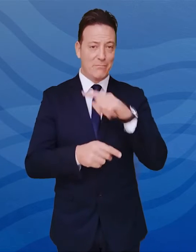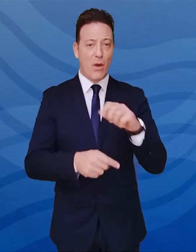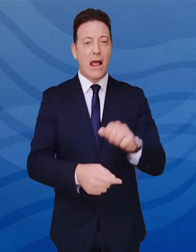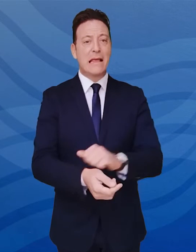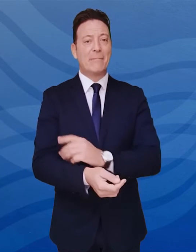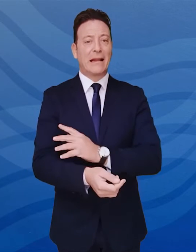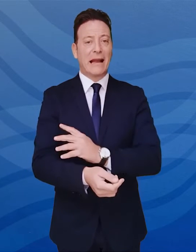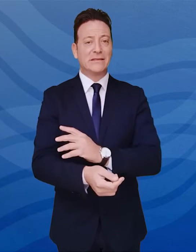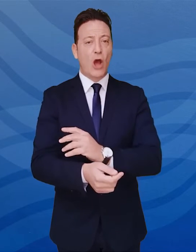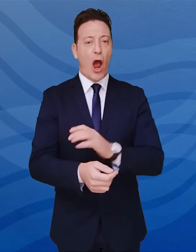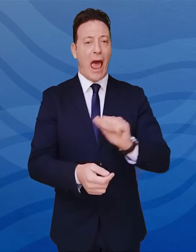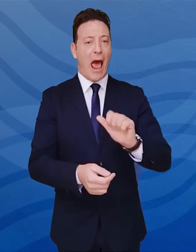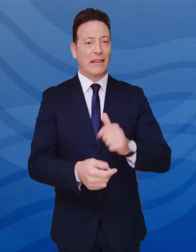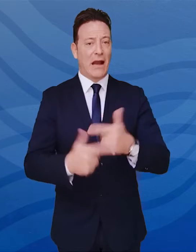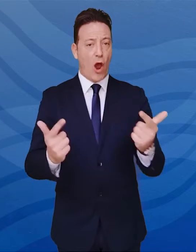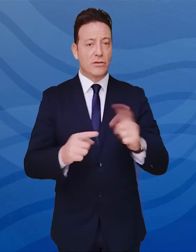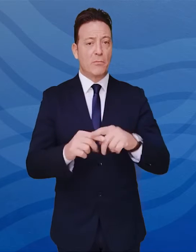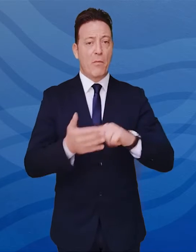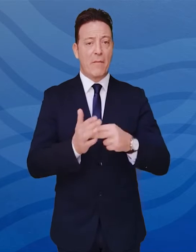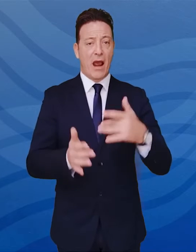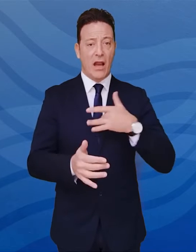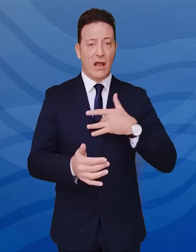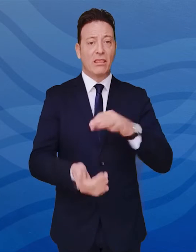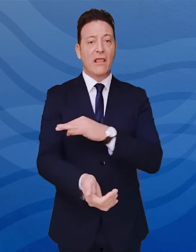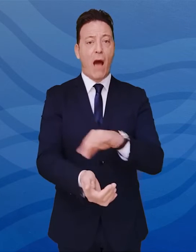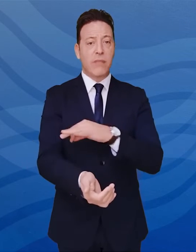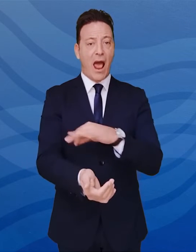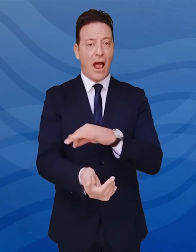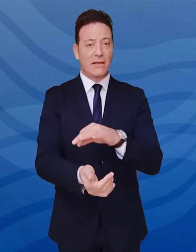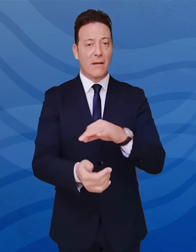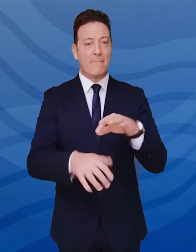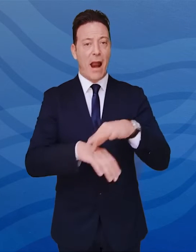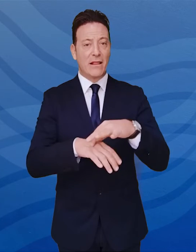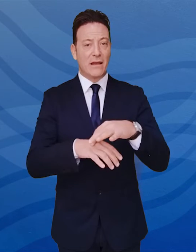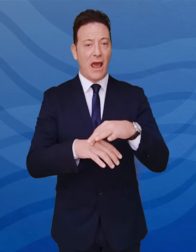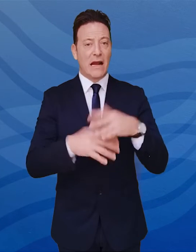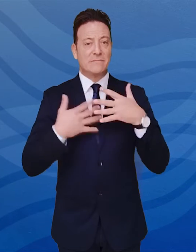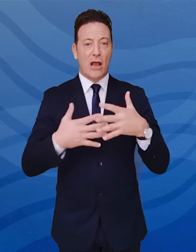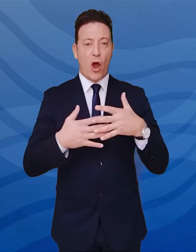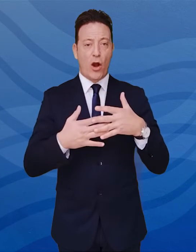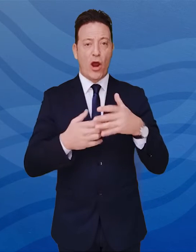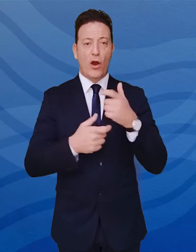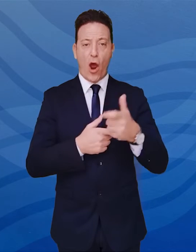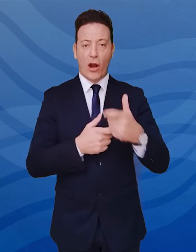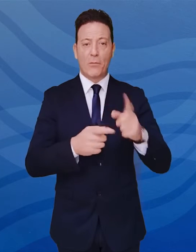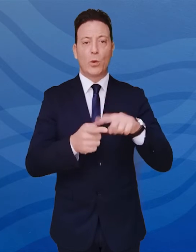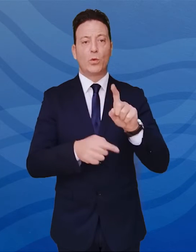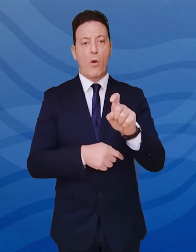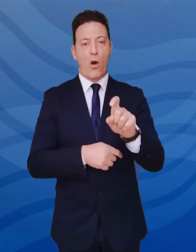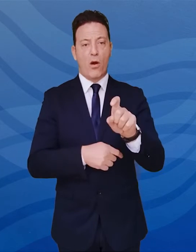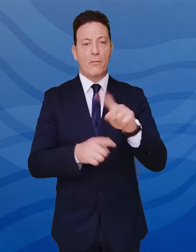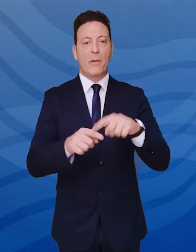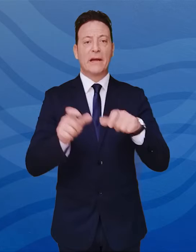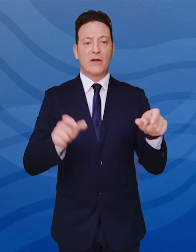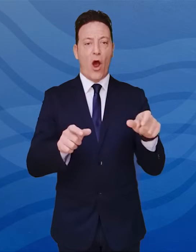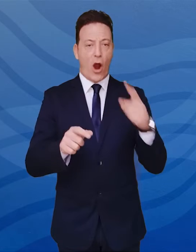arteriosa, problemi cardiaci, diabete, malattie respiratorie croniche, tumori e pazienti